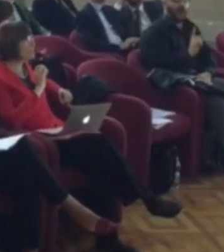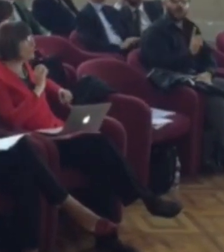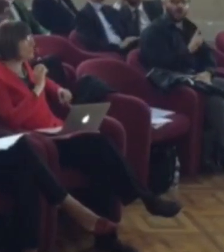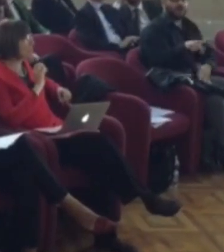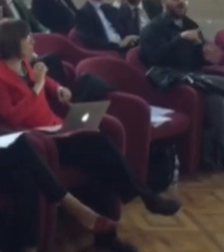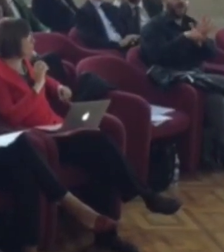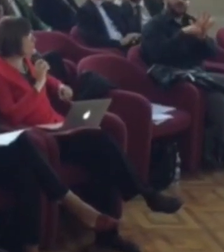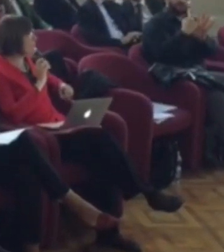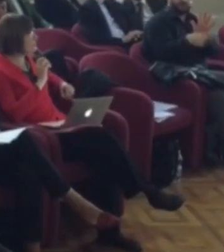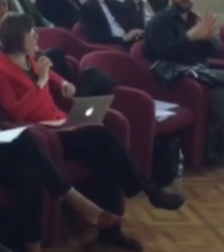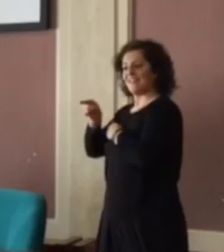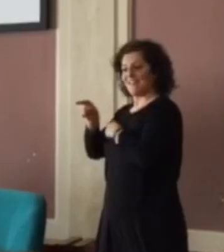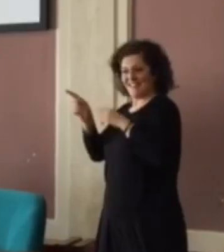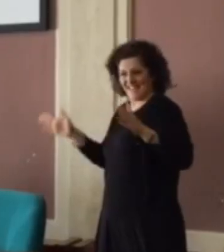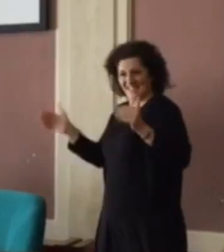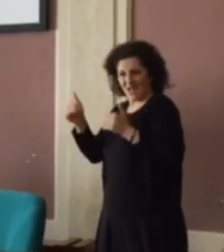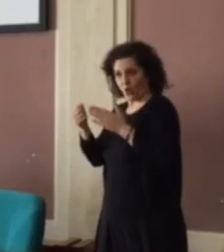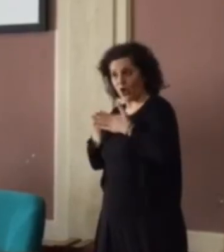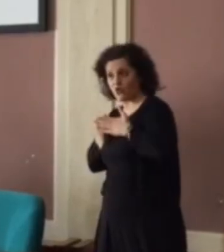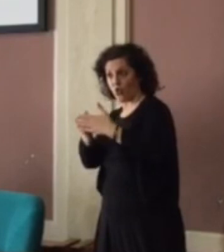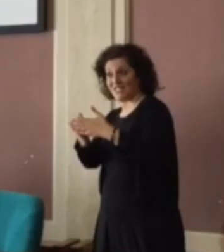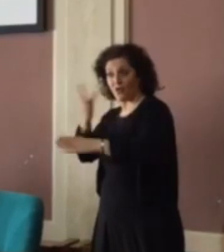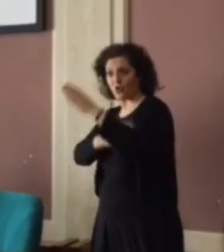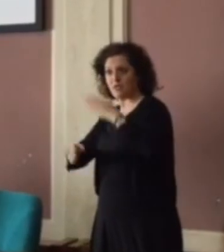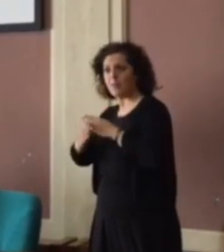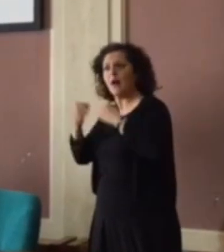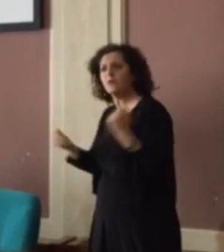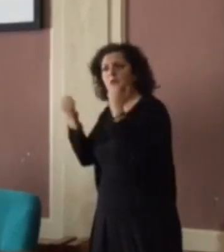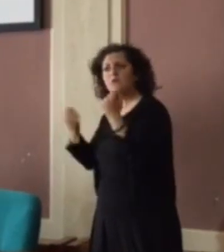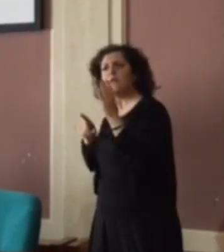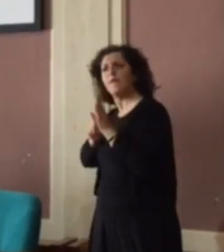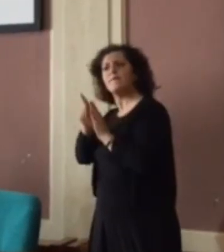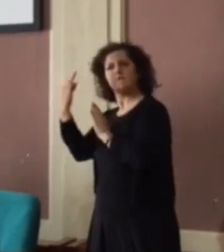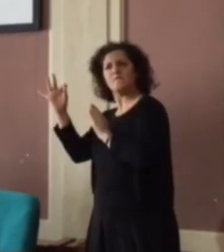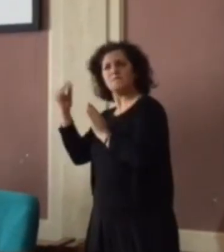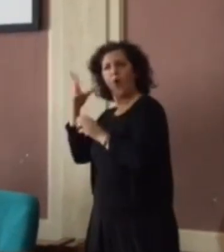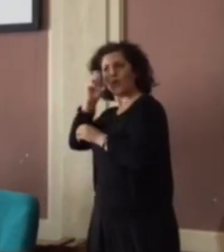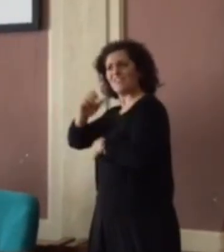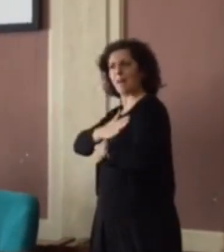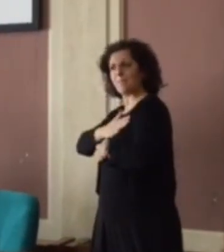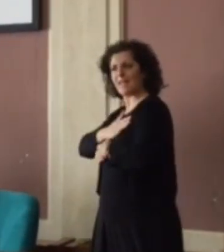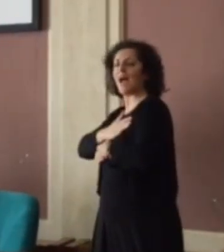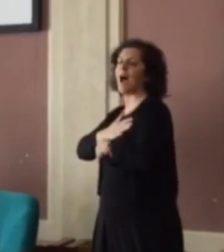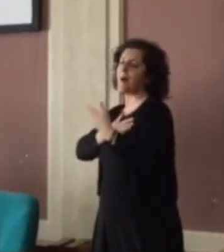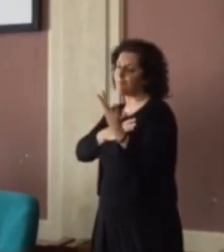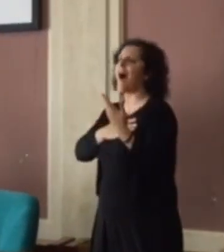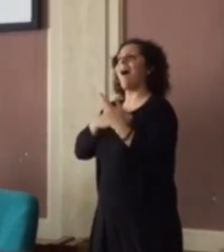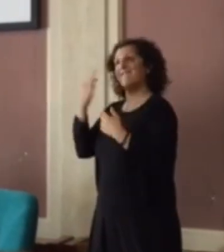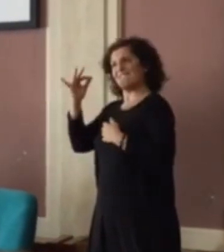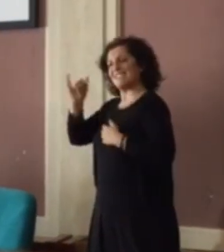ancora sufficiente. ...sostegno alla disabilità, sì però non si fa ancora abbastanza perché è molto di più,